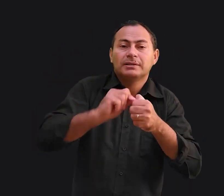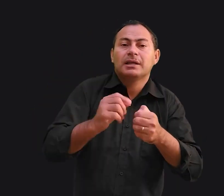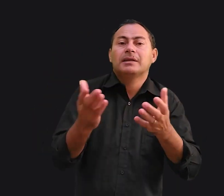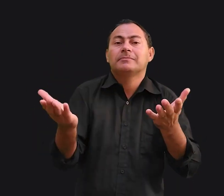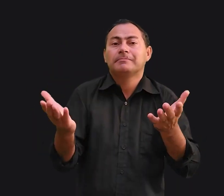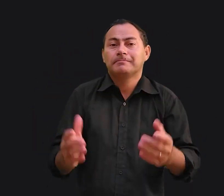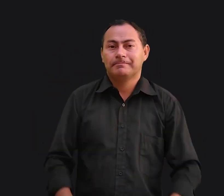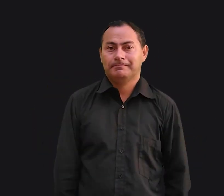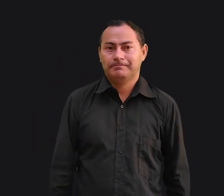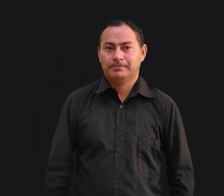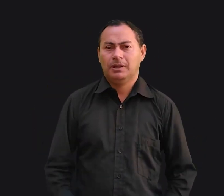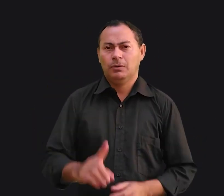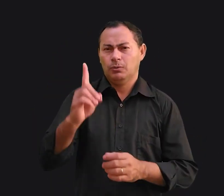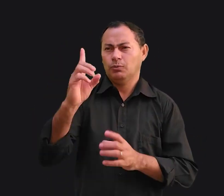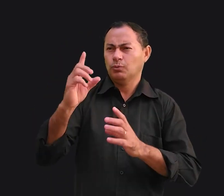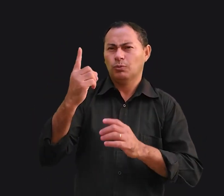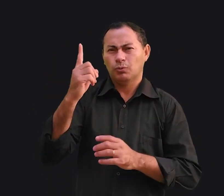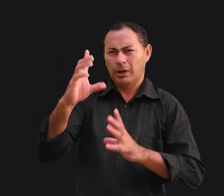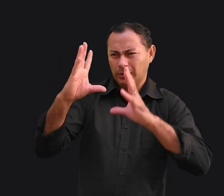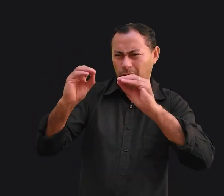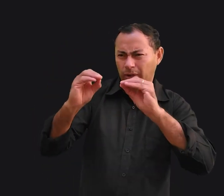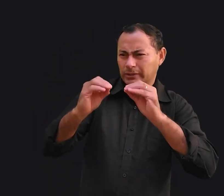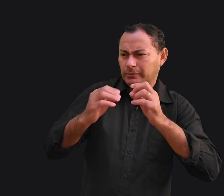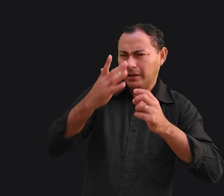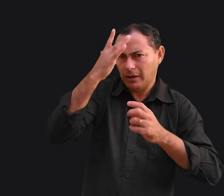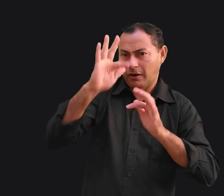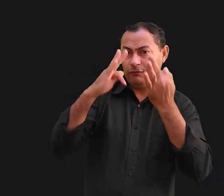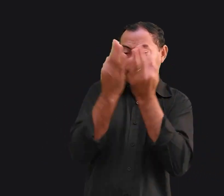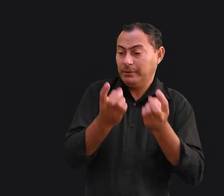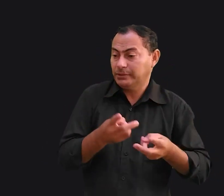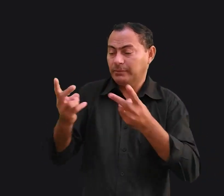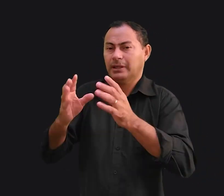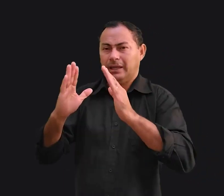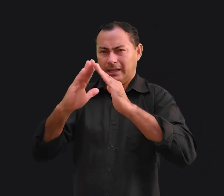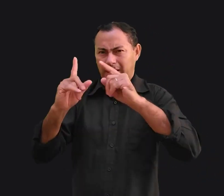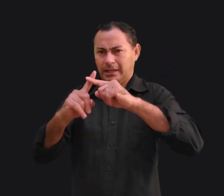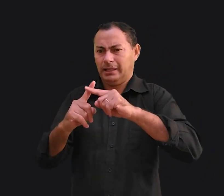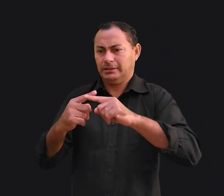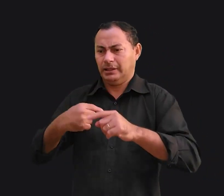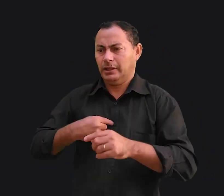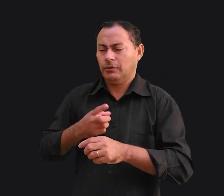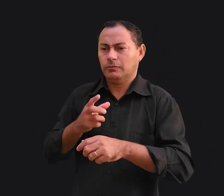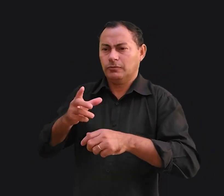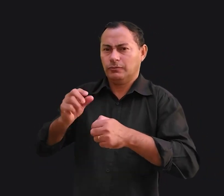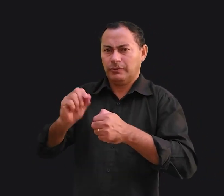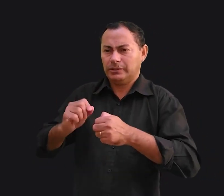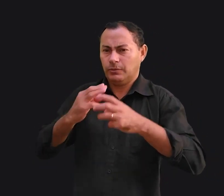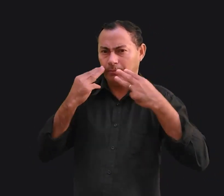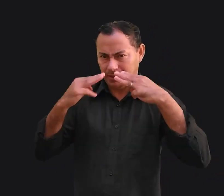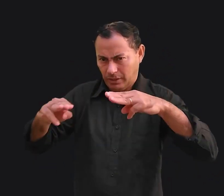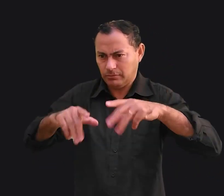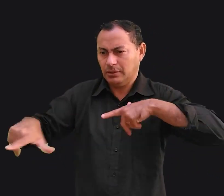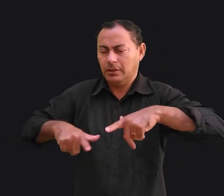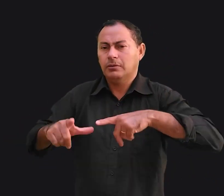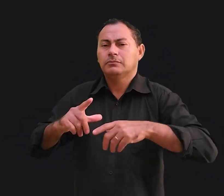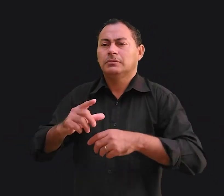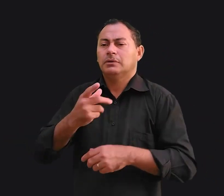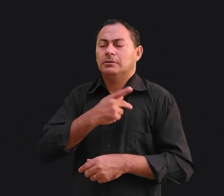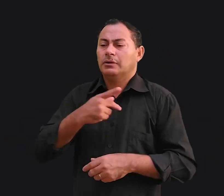isso. Uma noite fui chamado à casa de uma das famílias da pequena igreja que eu pastoreava. Uma igreja onde um conhecia bem o outro.